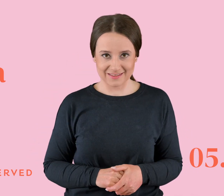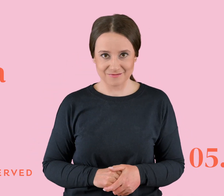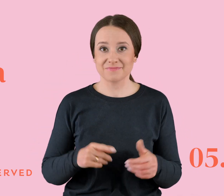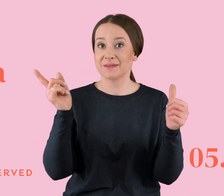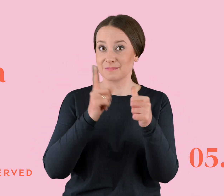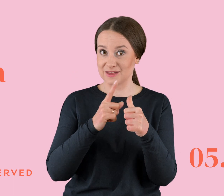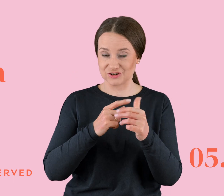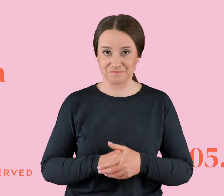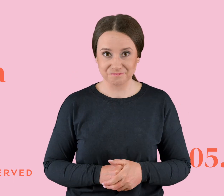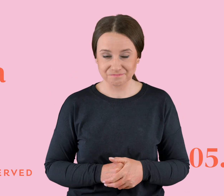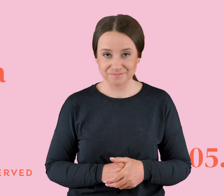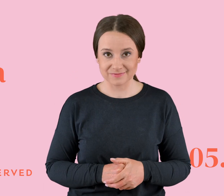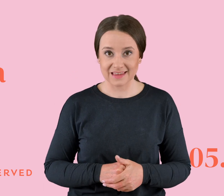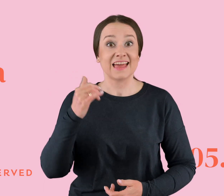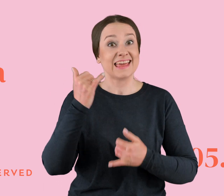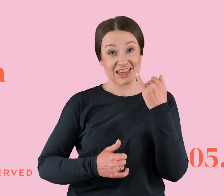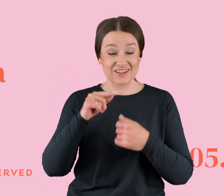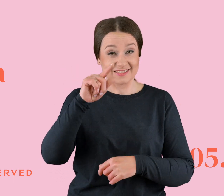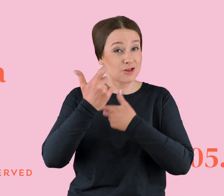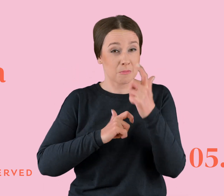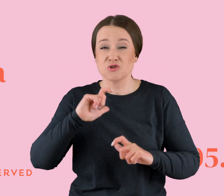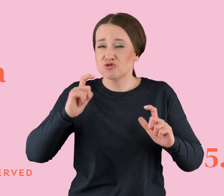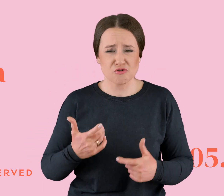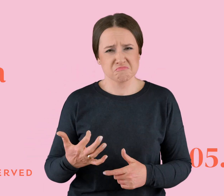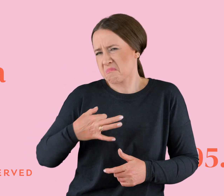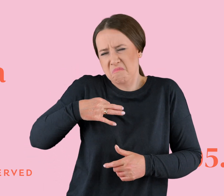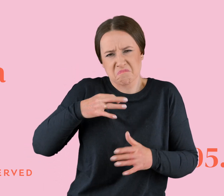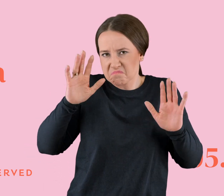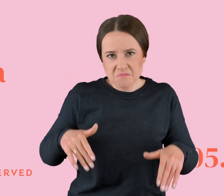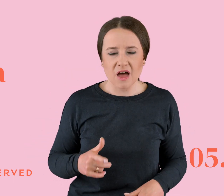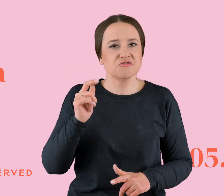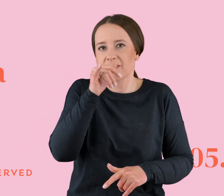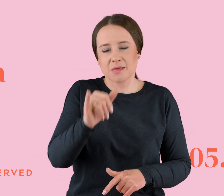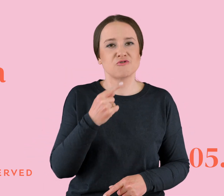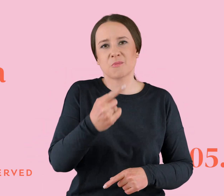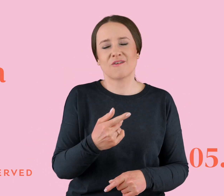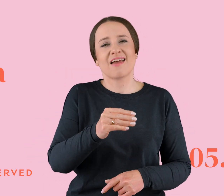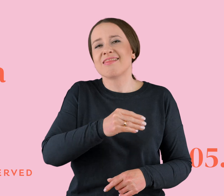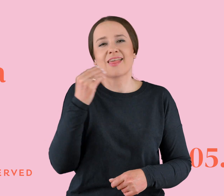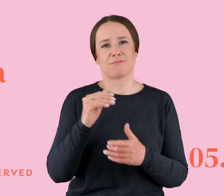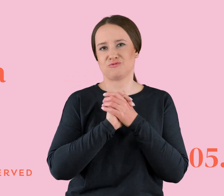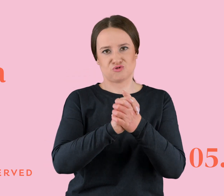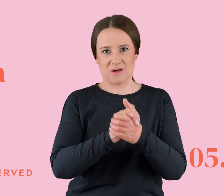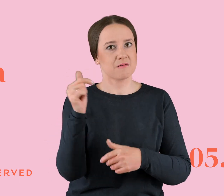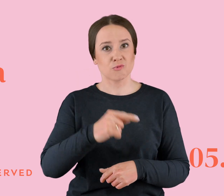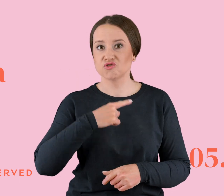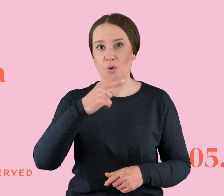pierwsze, że jeśli robisz w ogóle coś, cokolwiek w ogóle, o czym nie możesz powiedzieć najlepszym przyjaciołom i musisz ich okłamywać, albo